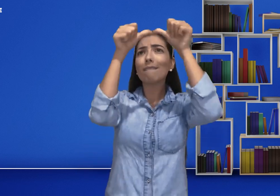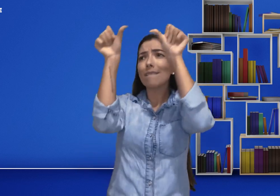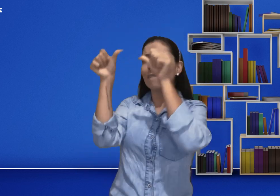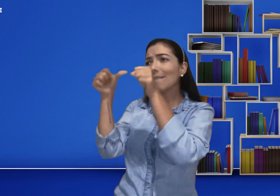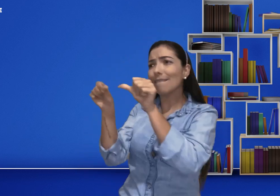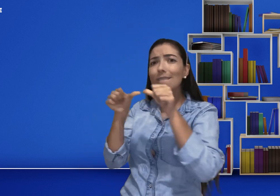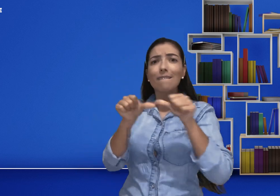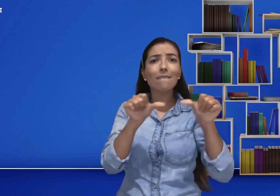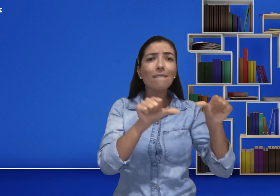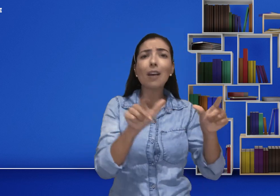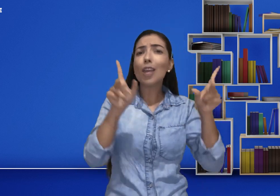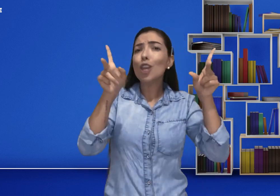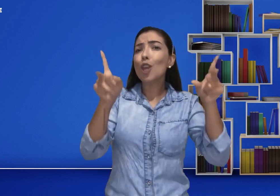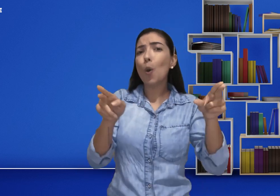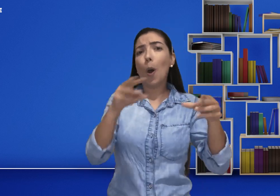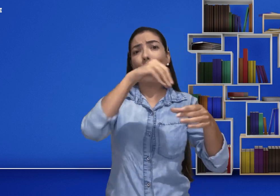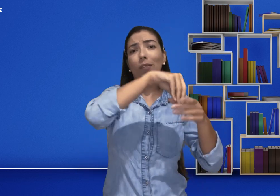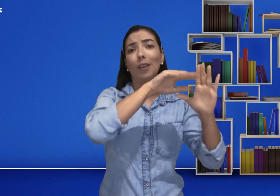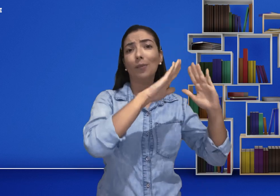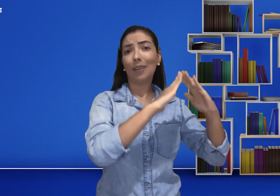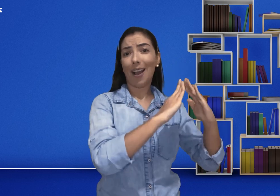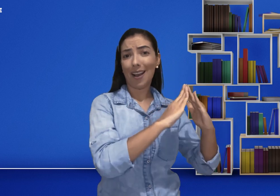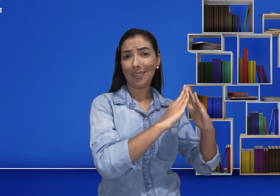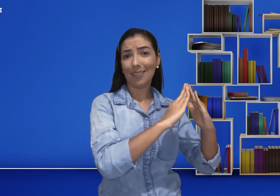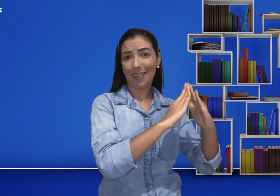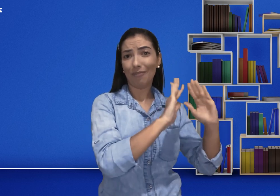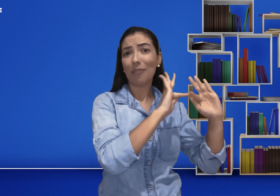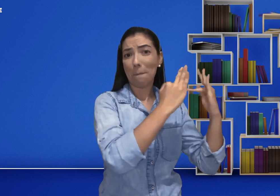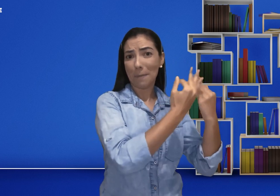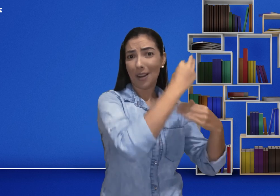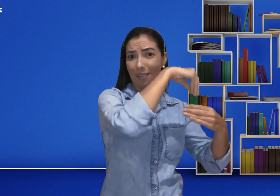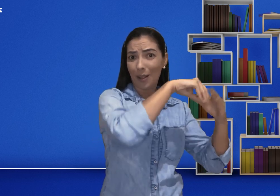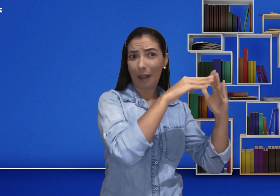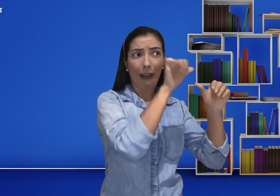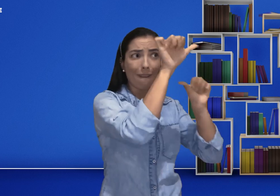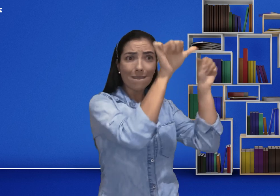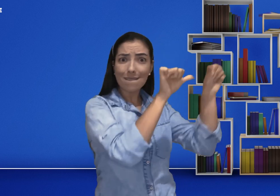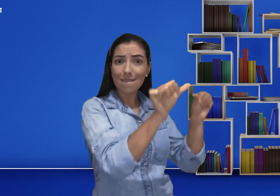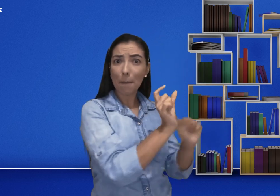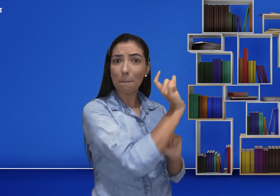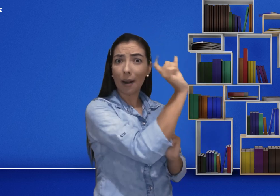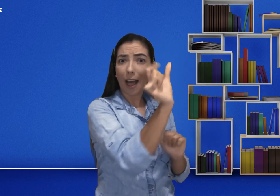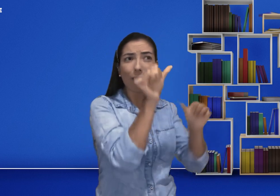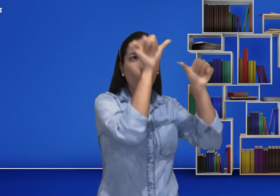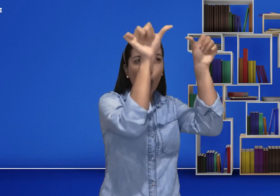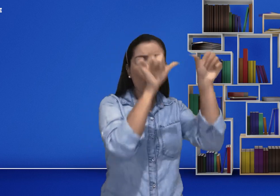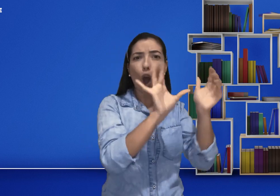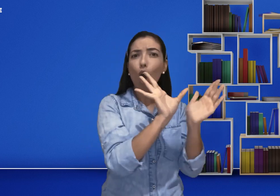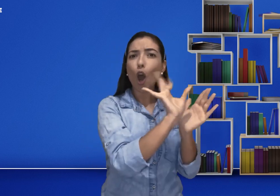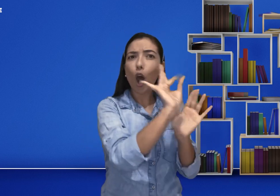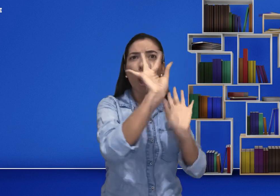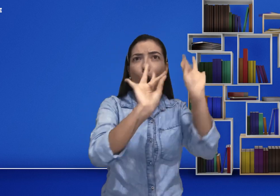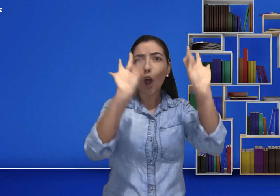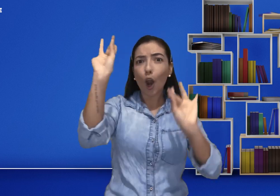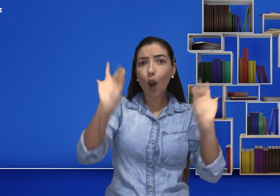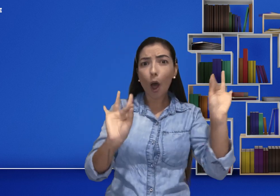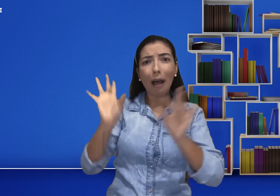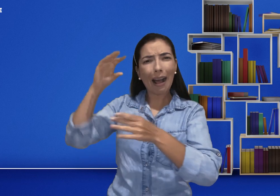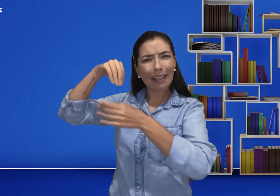coladas, assim como os pais vão fazer nas suas casas. Colar em todos os móveis,